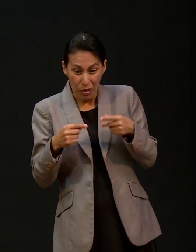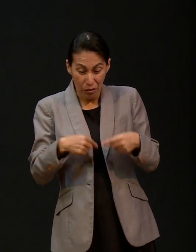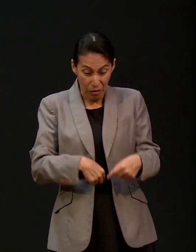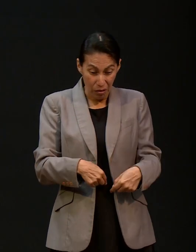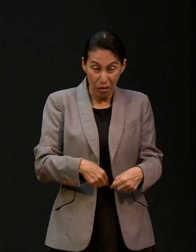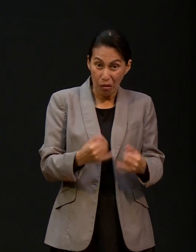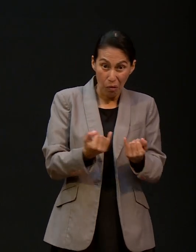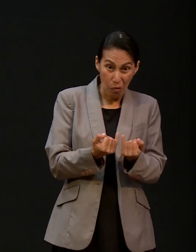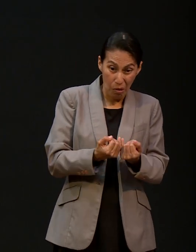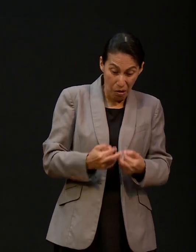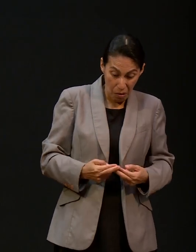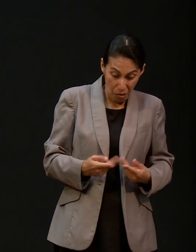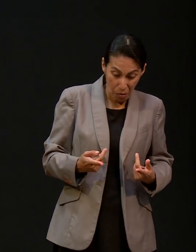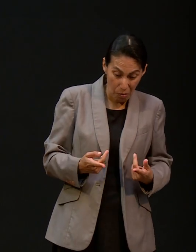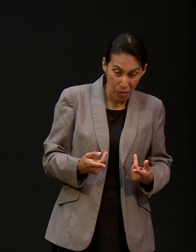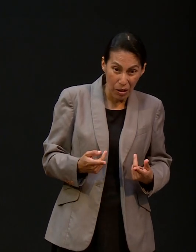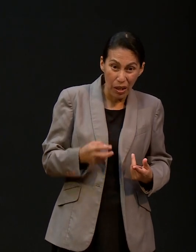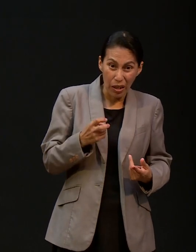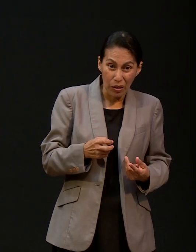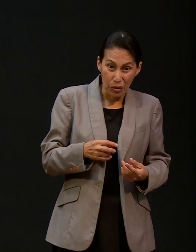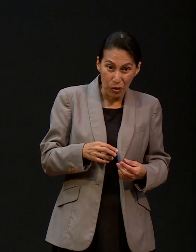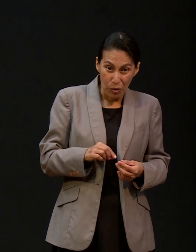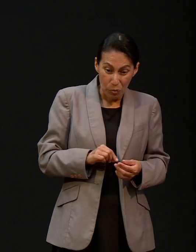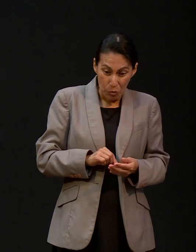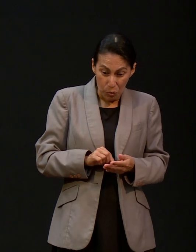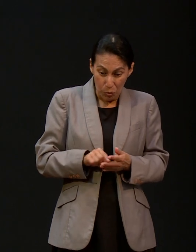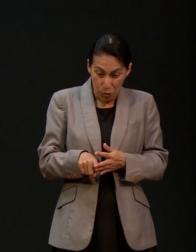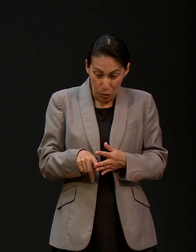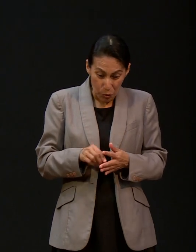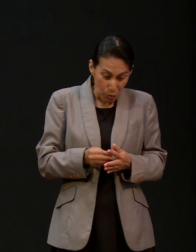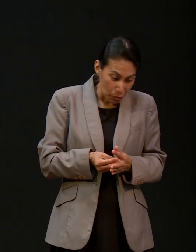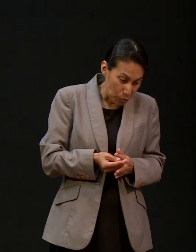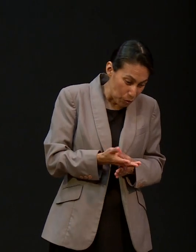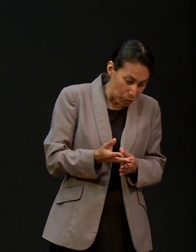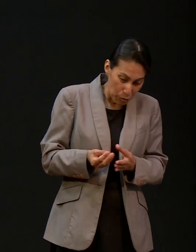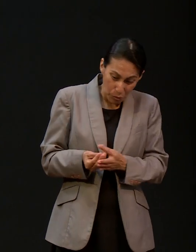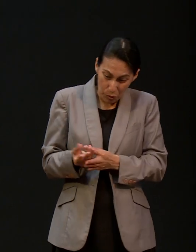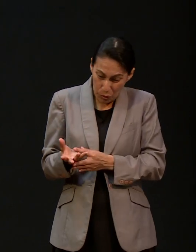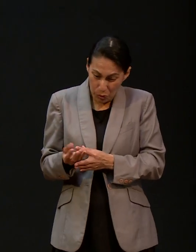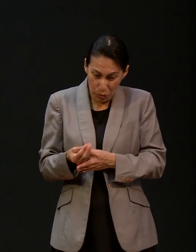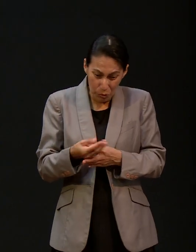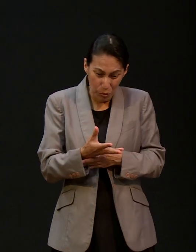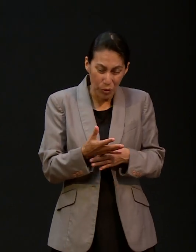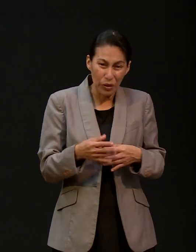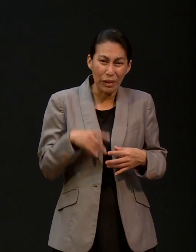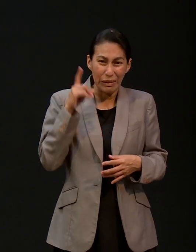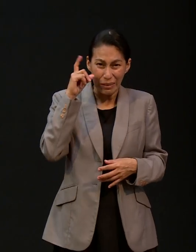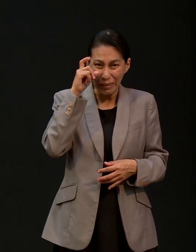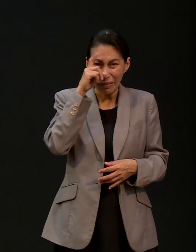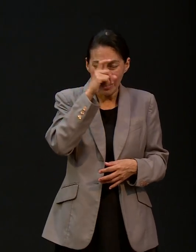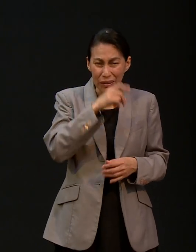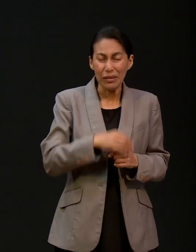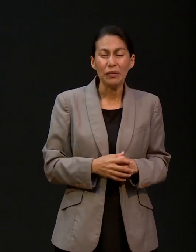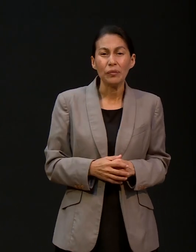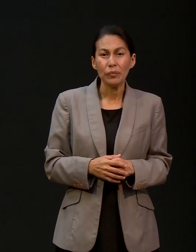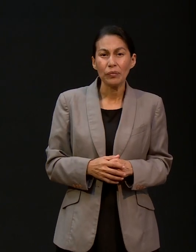fugas del intestino y estuvimos en una situación bastante complicada y